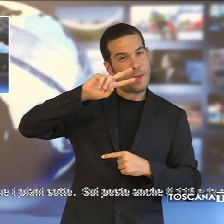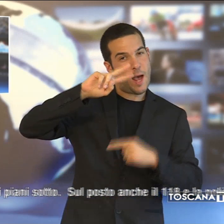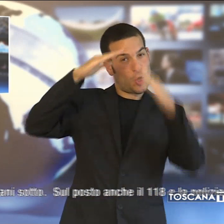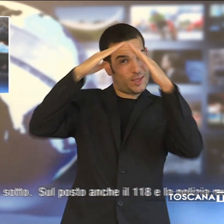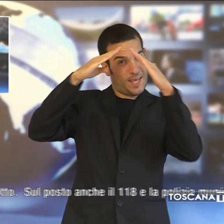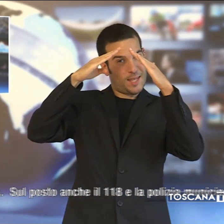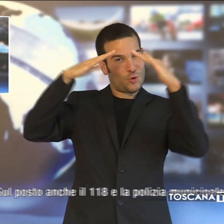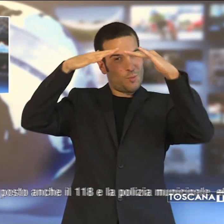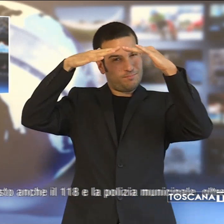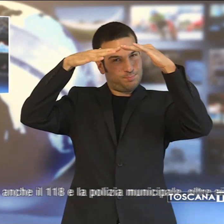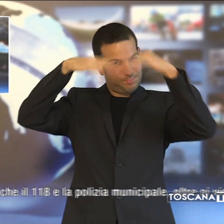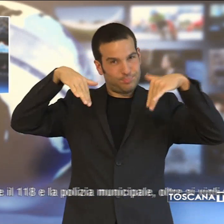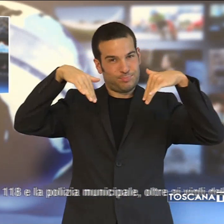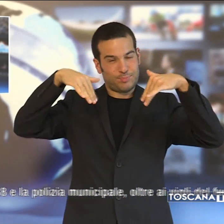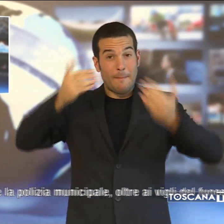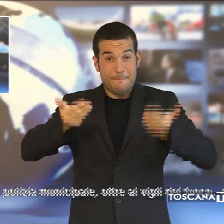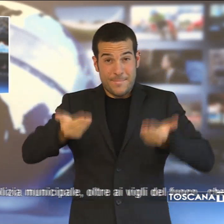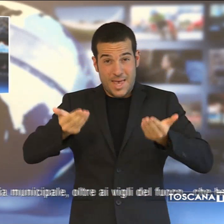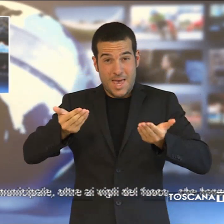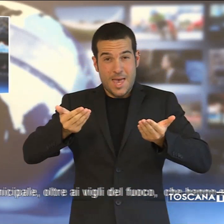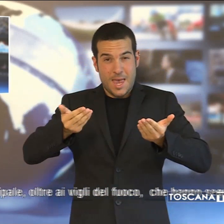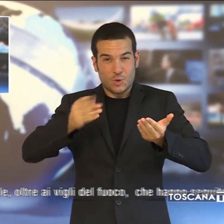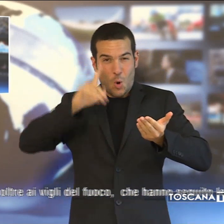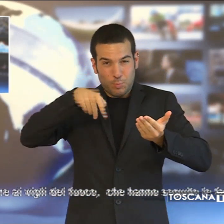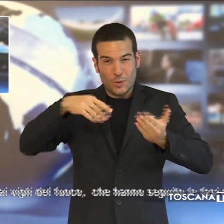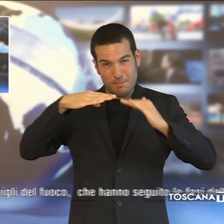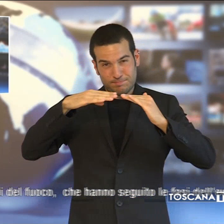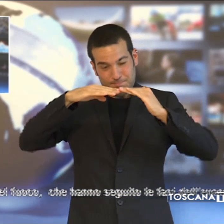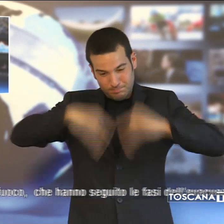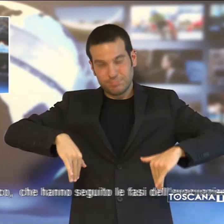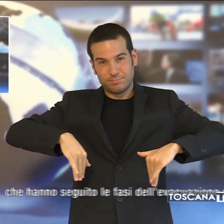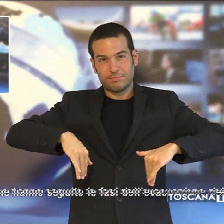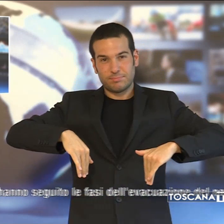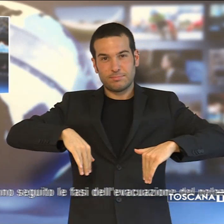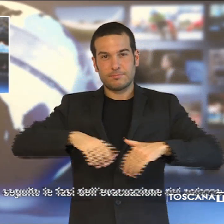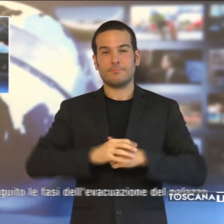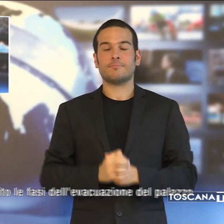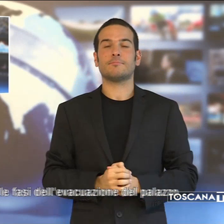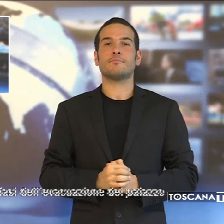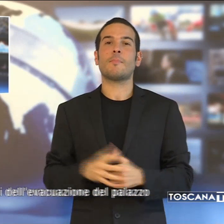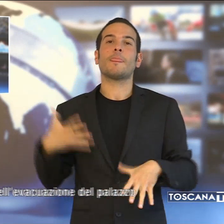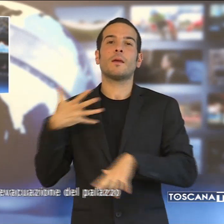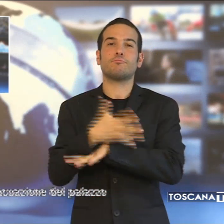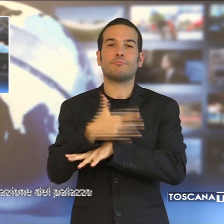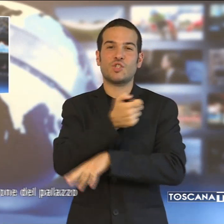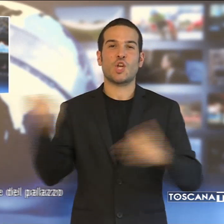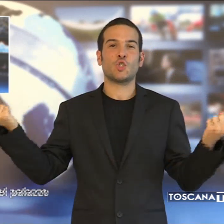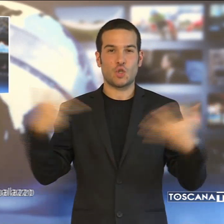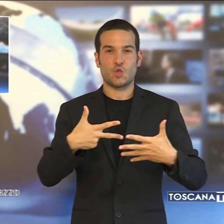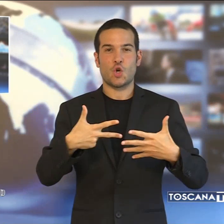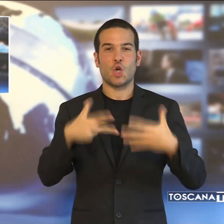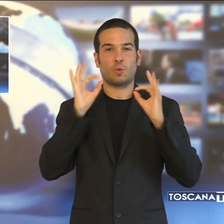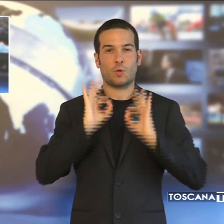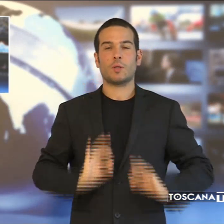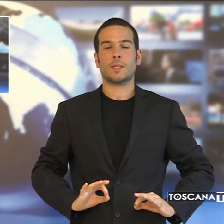il peso dei materiali ha sfondato anche i piani sotto. Sul posto anche il 118 e la polizia